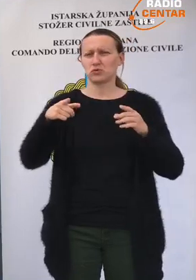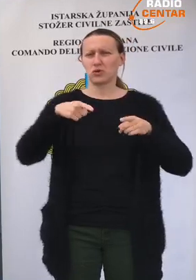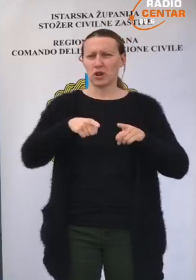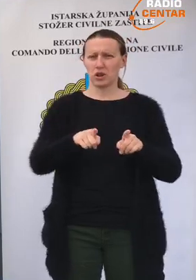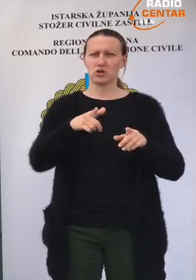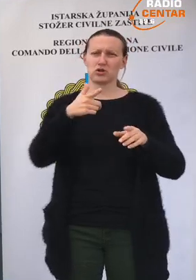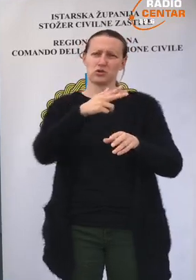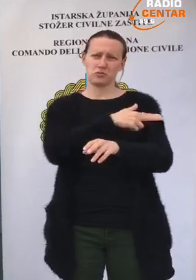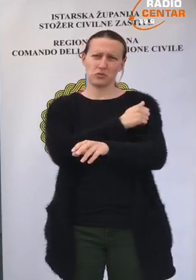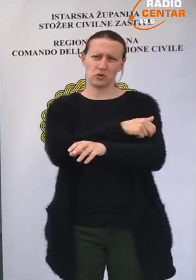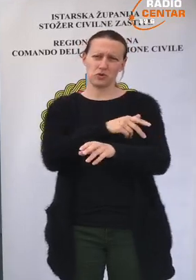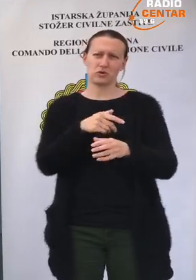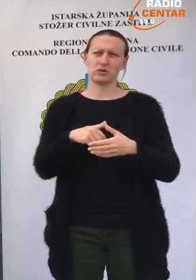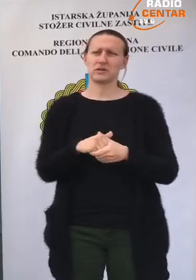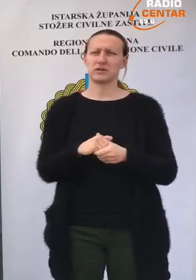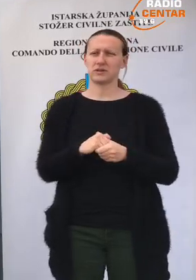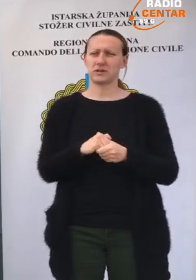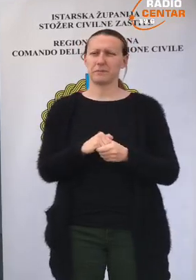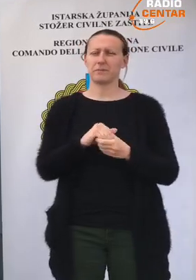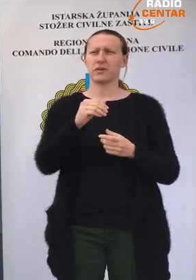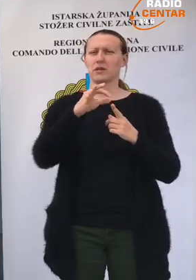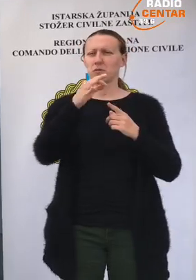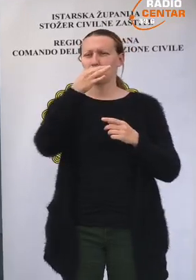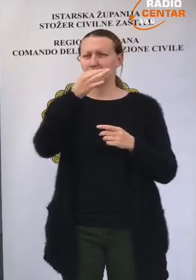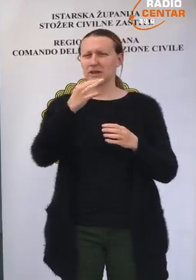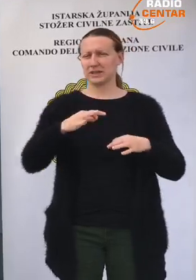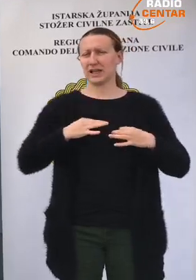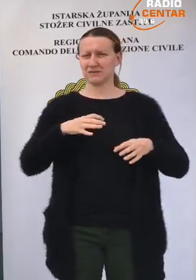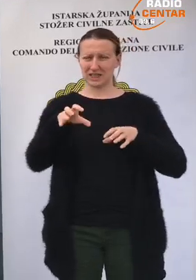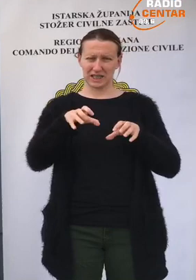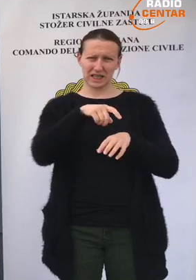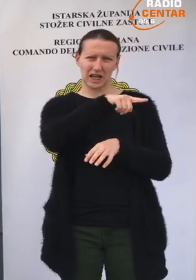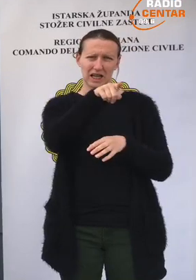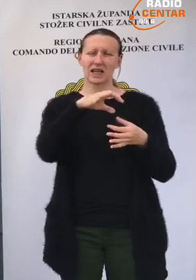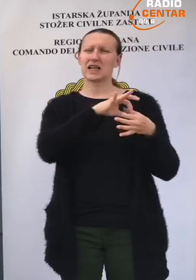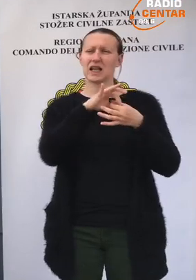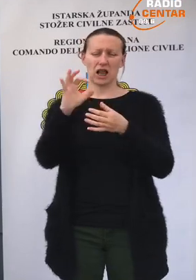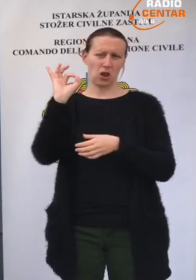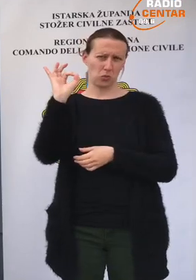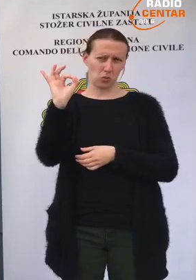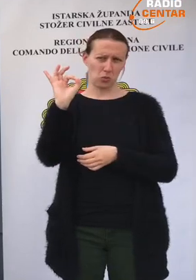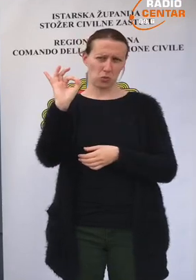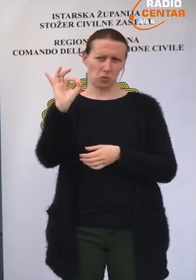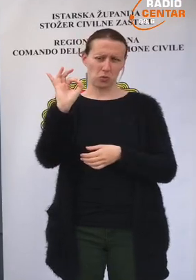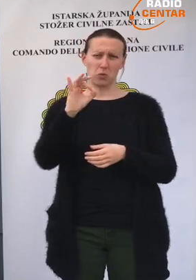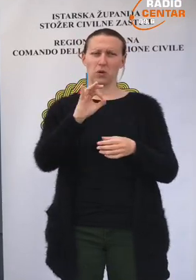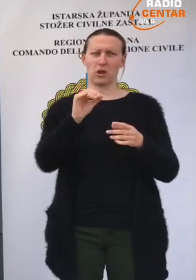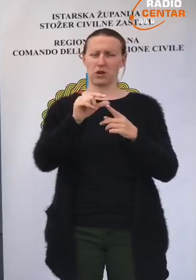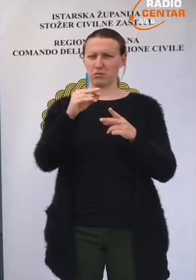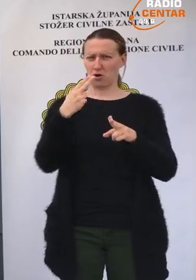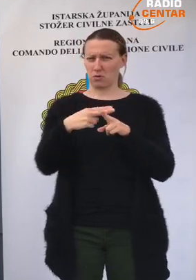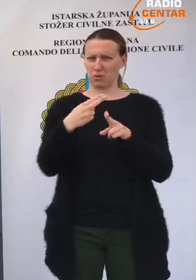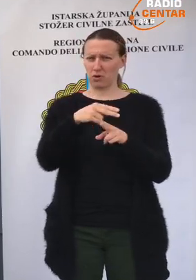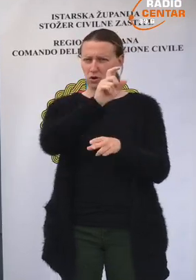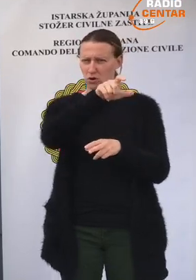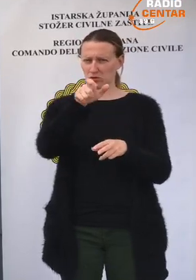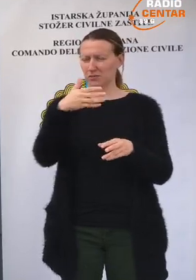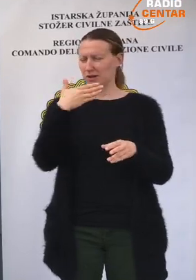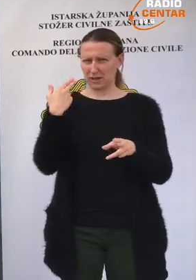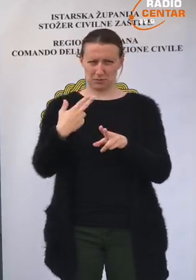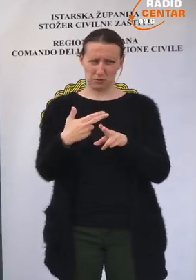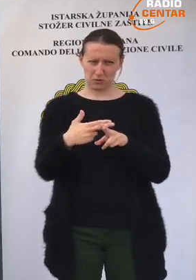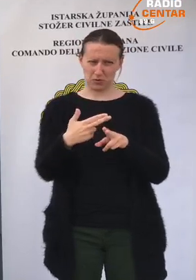boravak u samoj bolnici. Po pitanju zdravstvenih radnika i dalje smo na nuli po oboljelim zdravstvenim